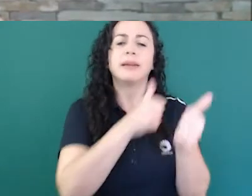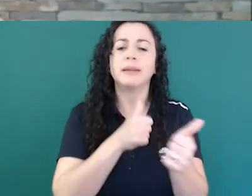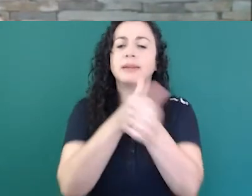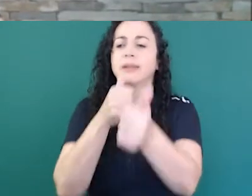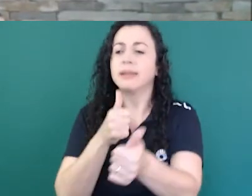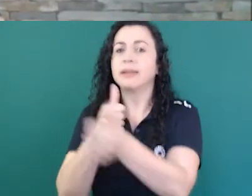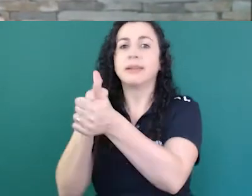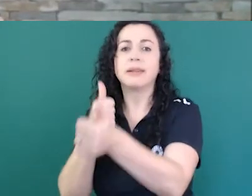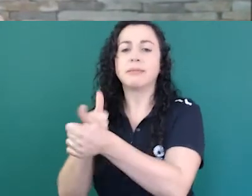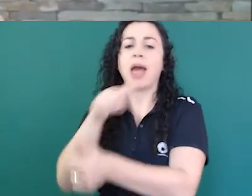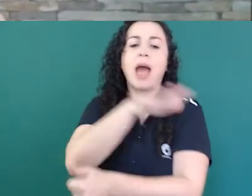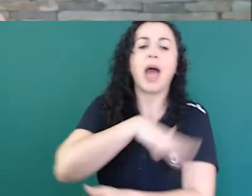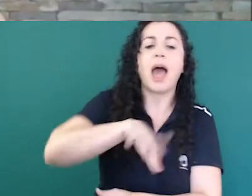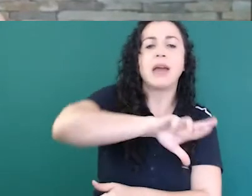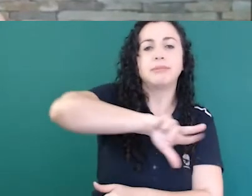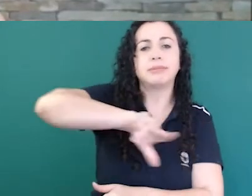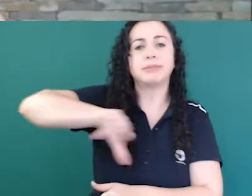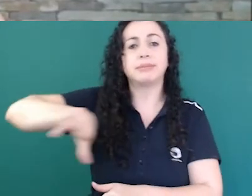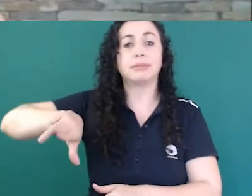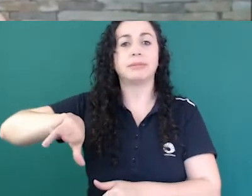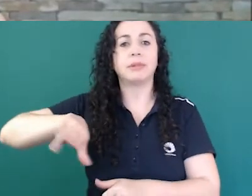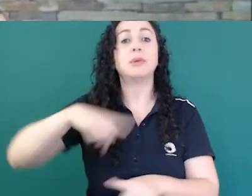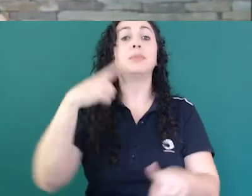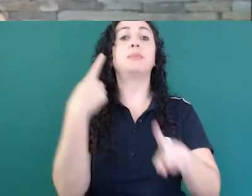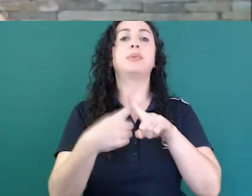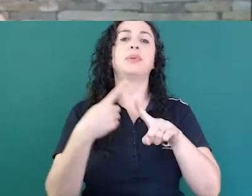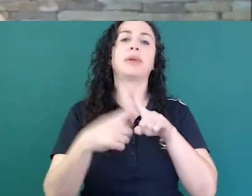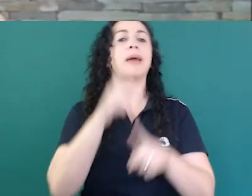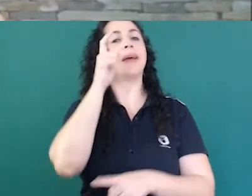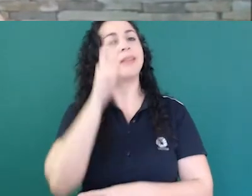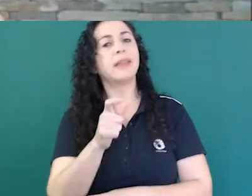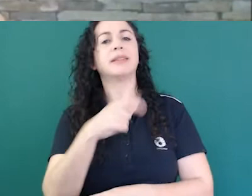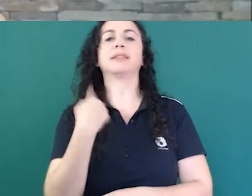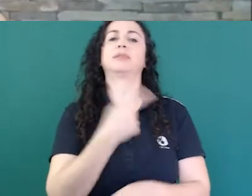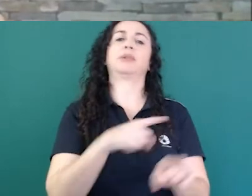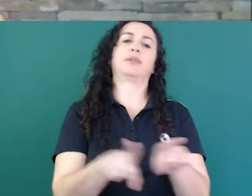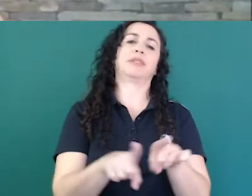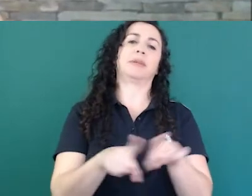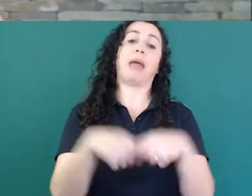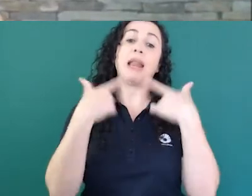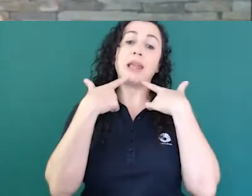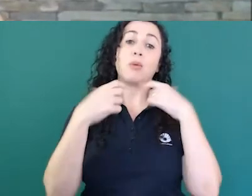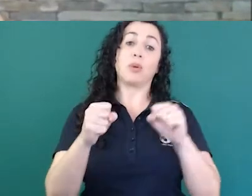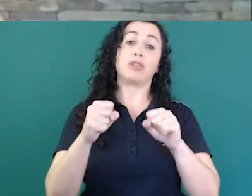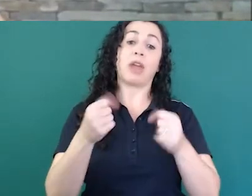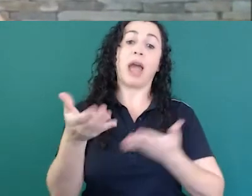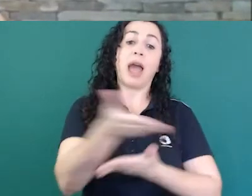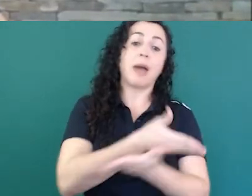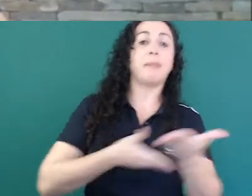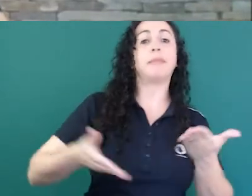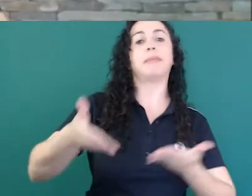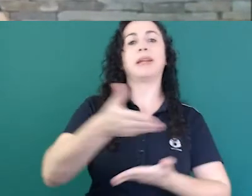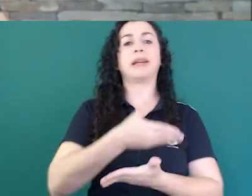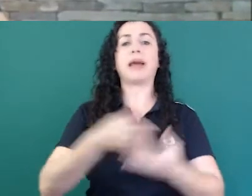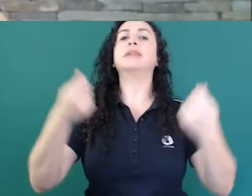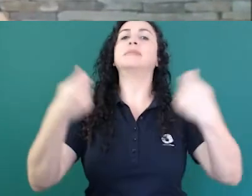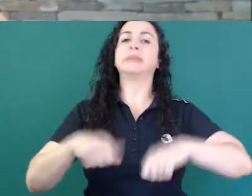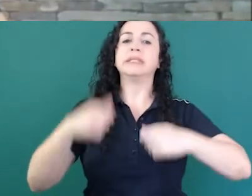por quê? Era interessante também para nós da área da linguística aplicada entender um